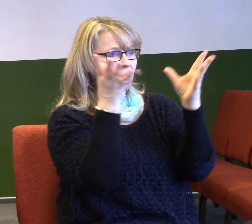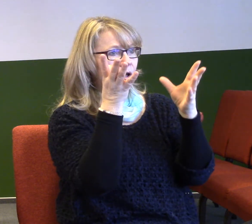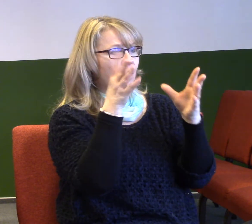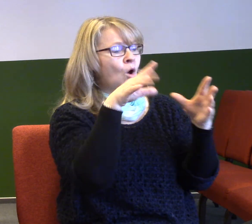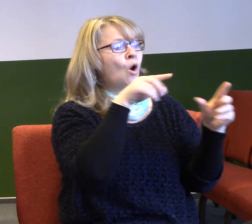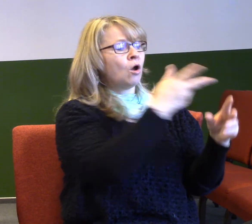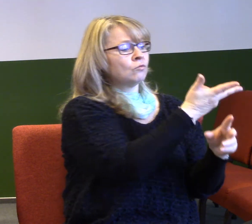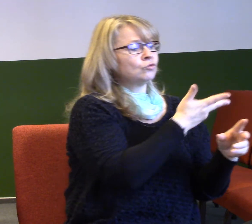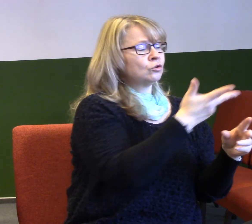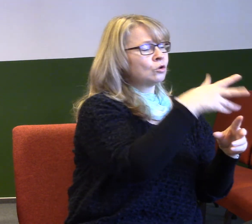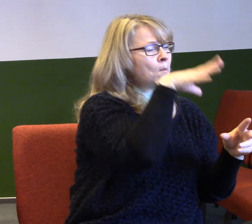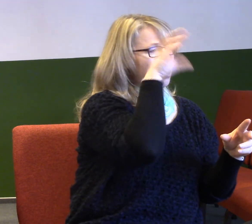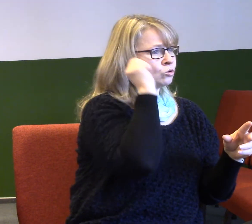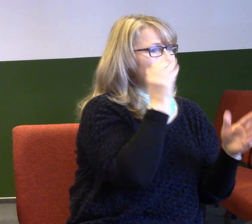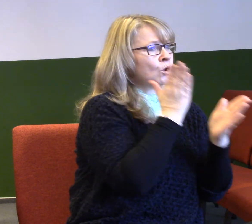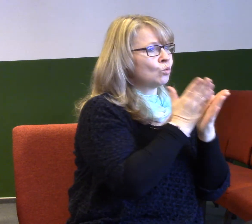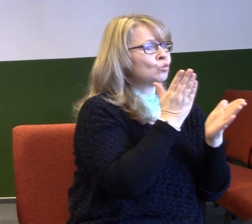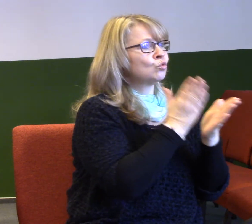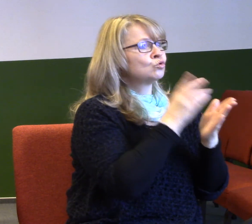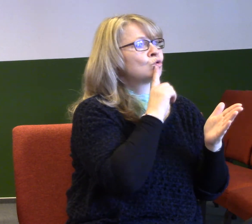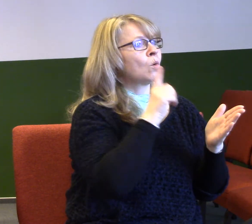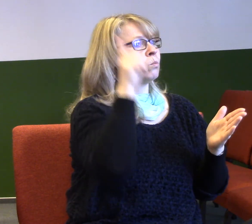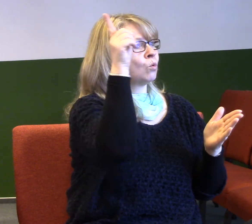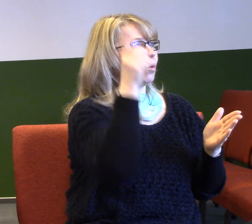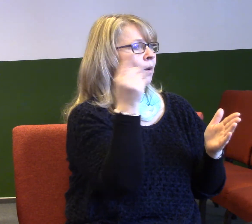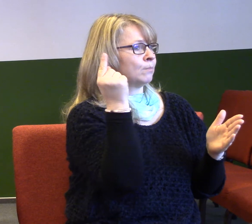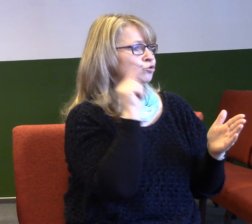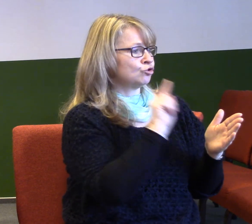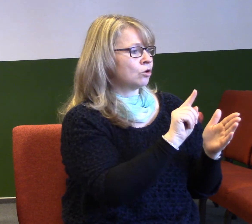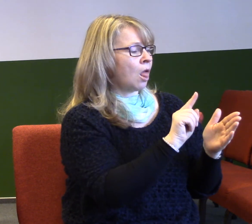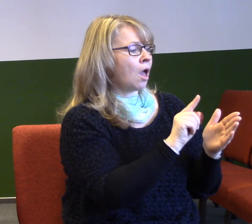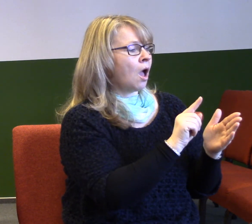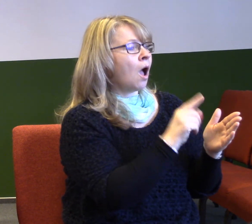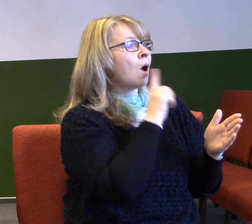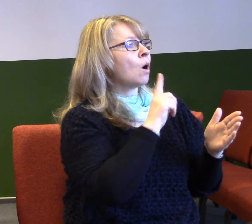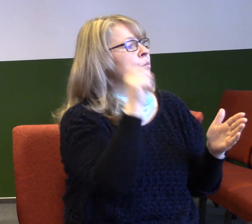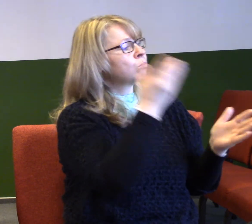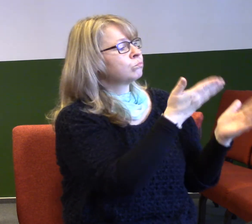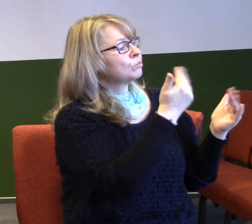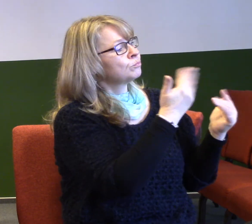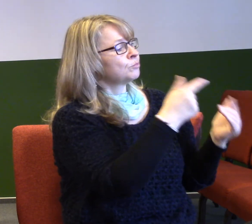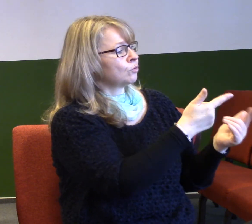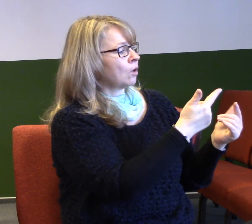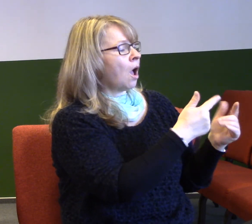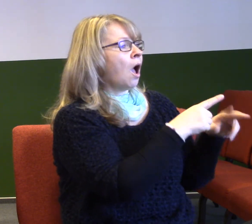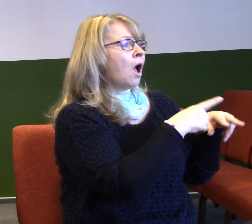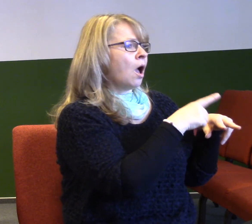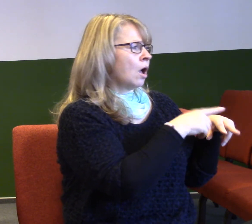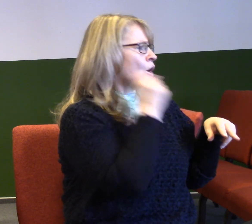u vchodu do stanu a zavolal Árona a Miriam, aby tam vešli. A hospodin jim řekl, poslyšte